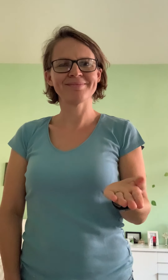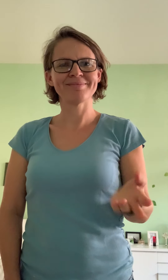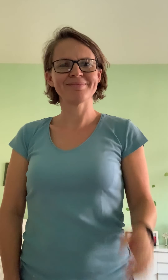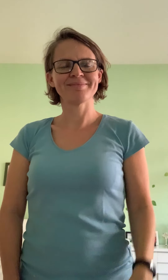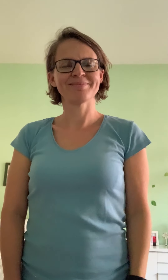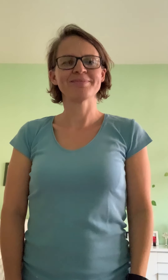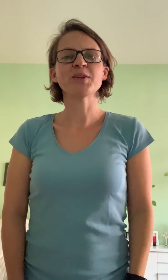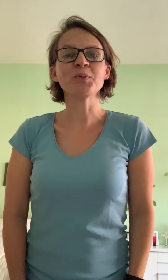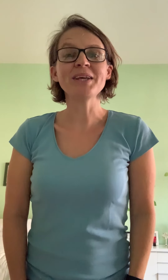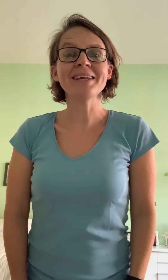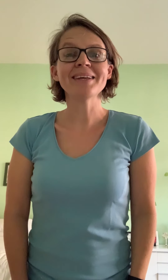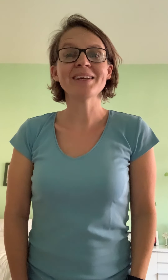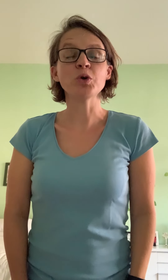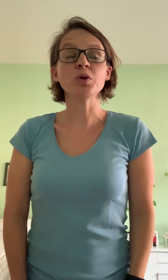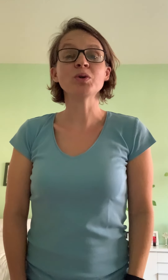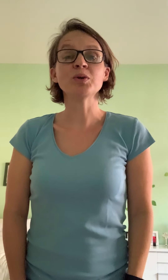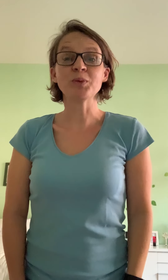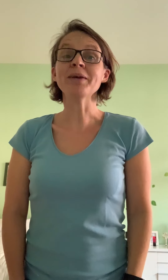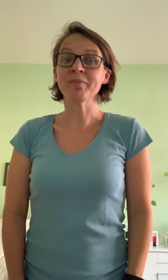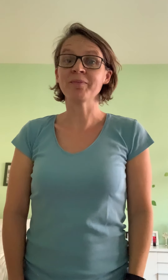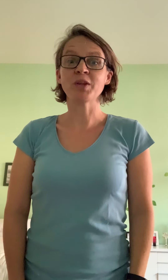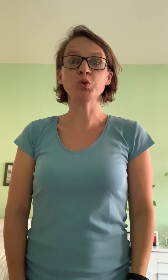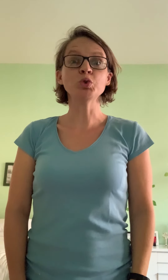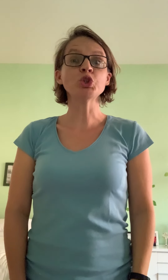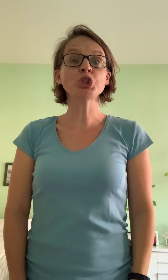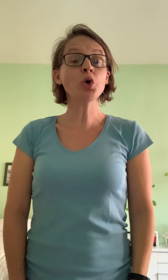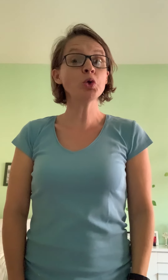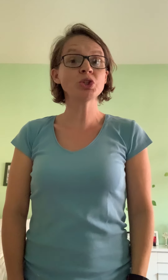Oui. Oui. Une chose.